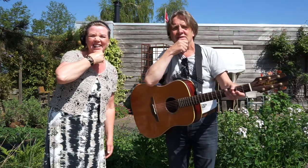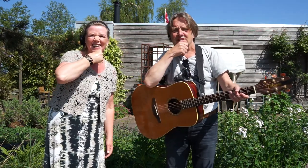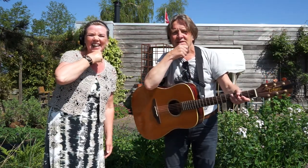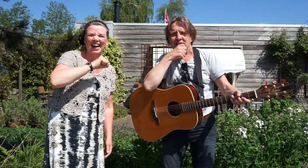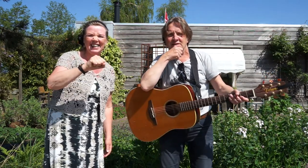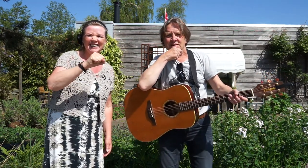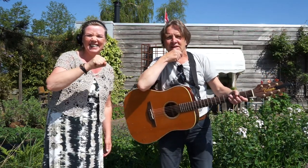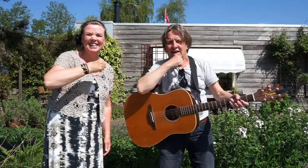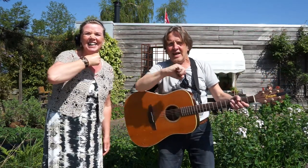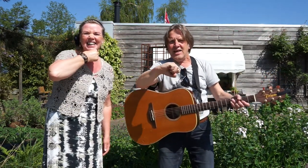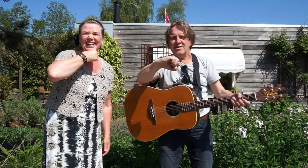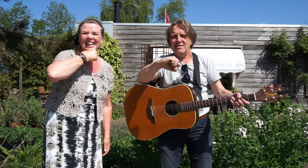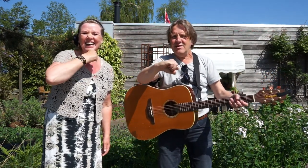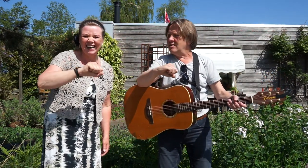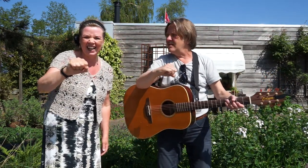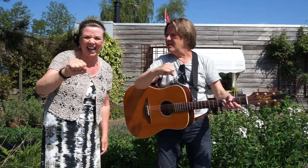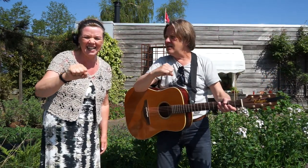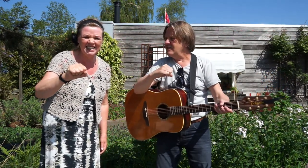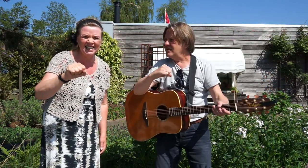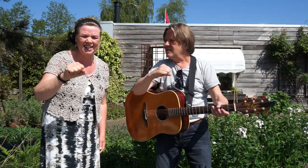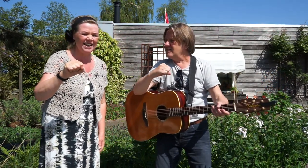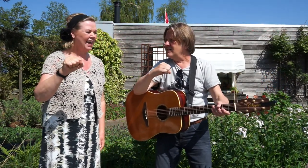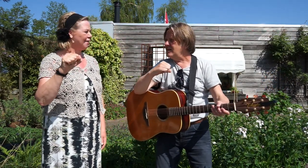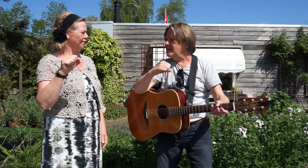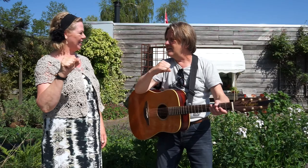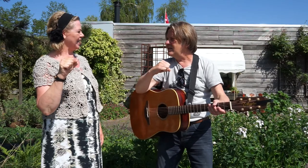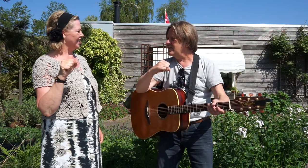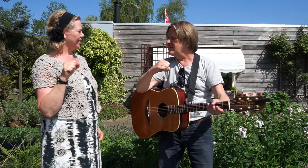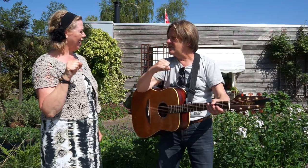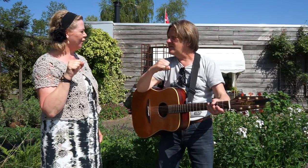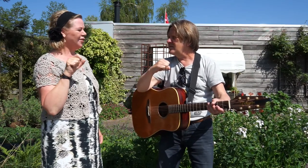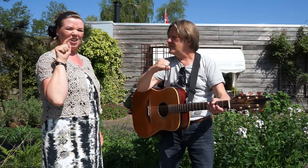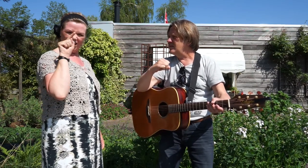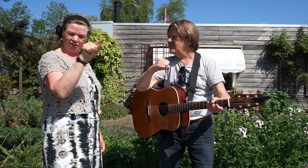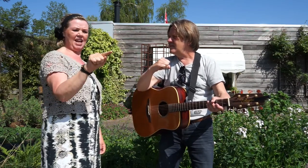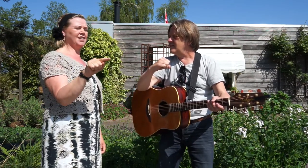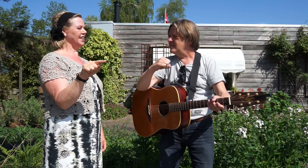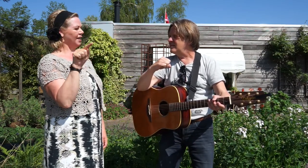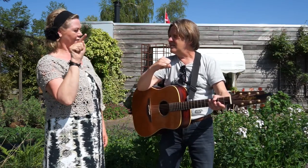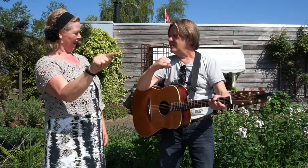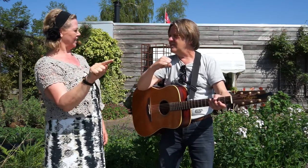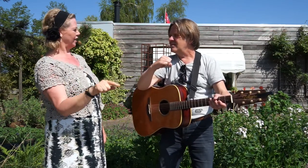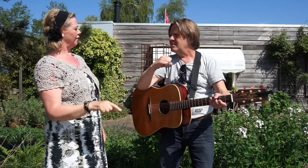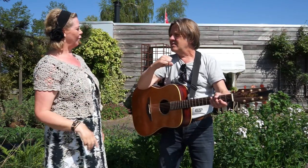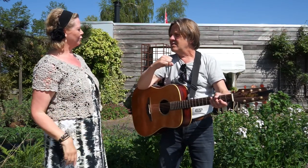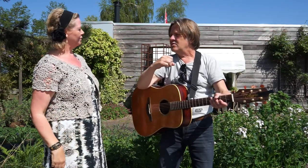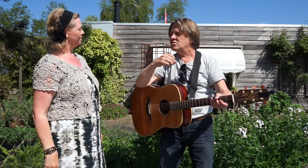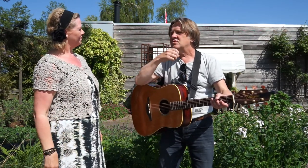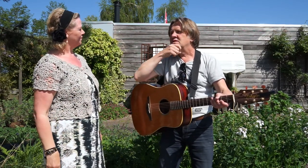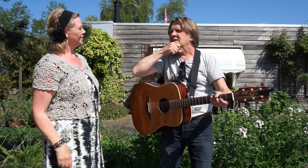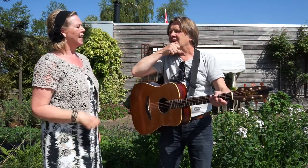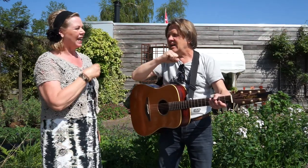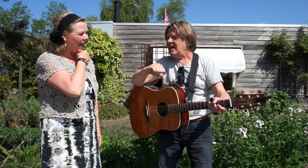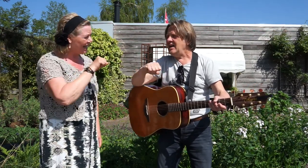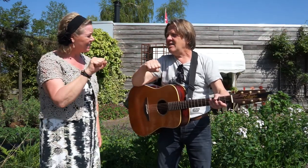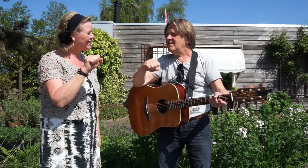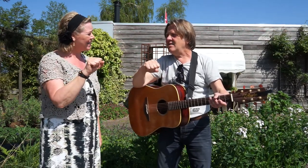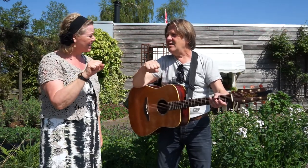geit. Geitje. Geitje. Ja. In de tuin gezeten. dan wijs ik gewoon. dus... Geitje